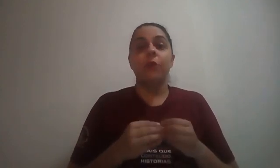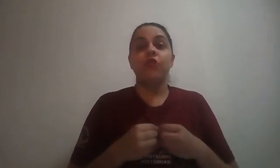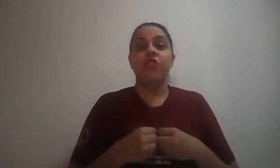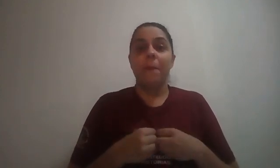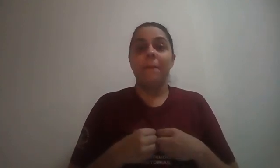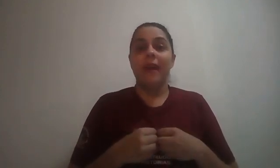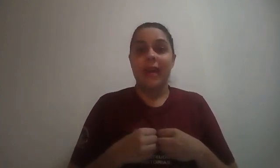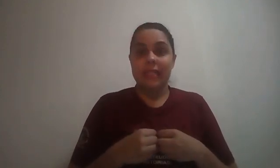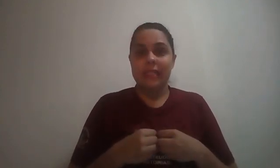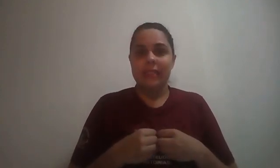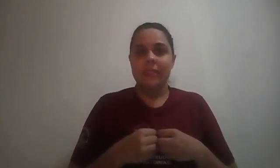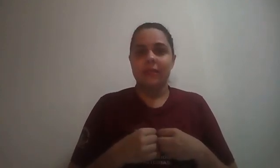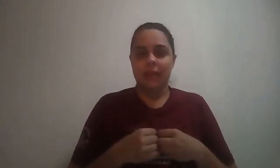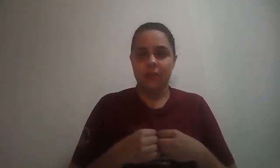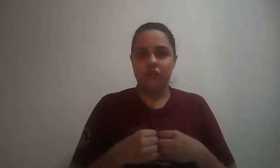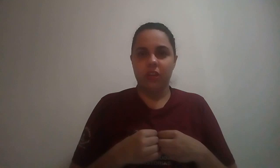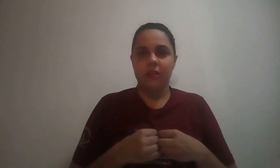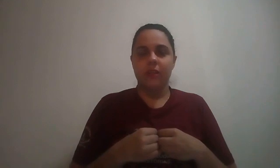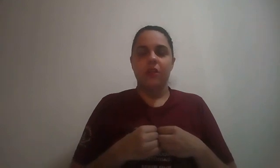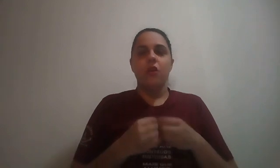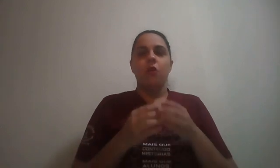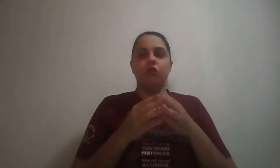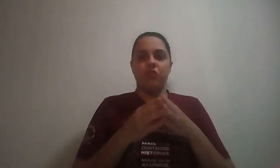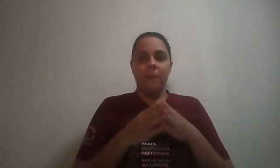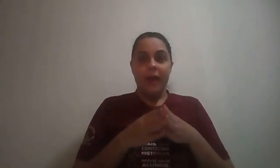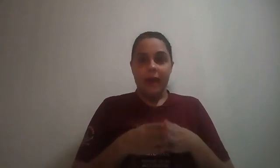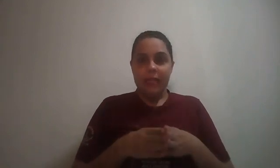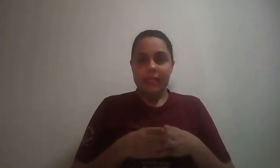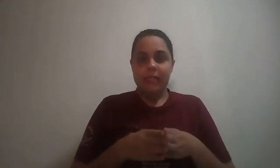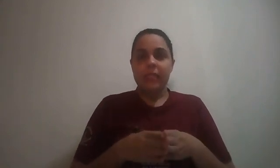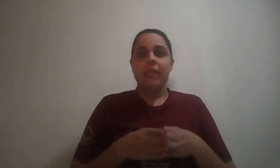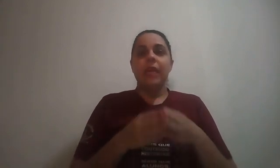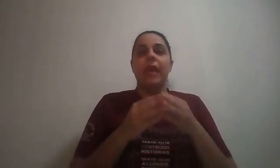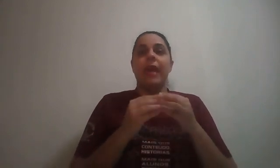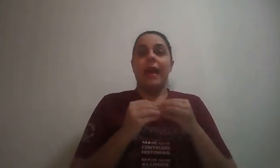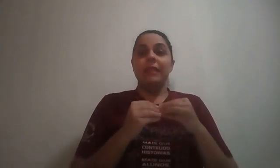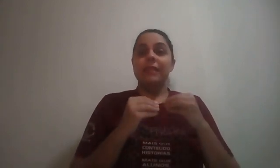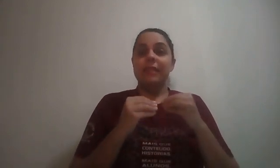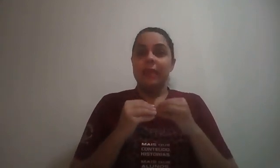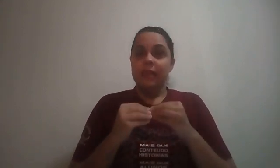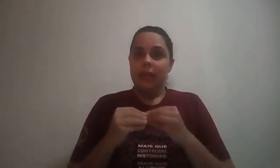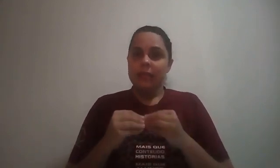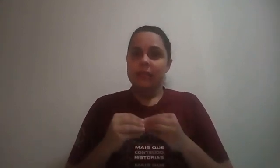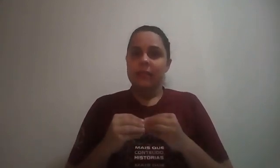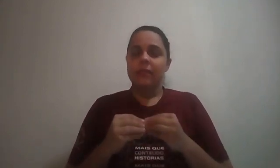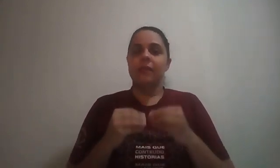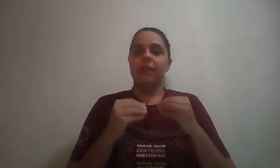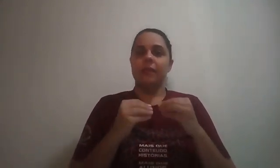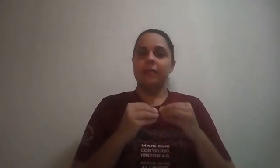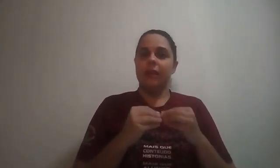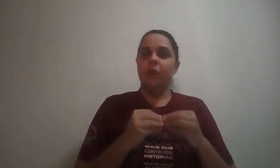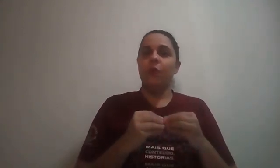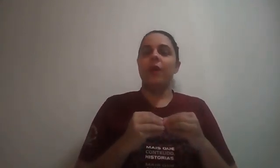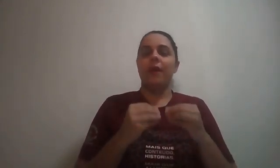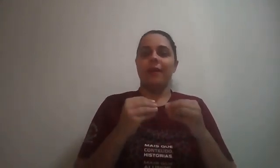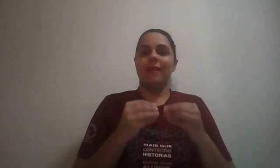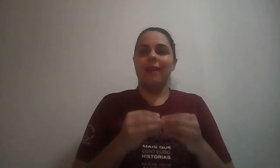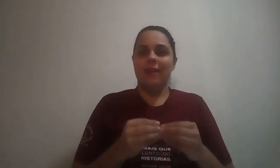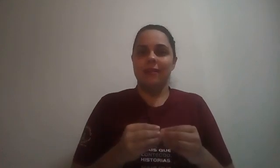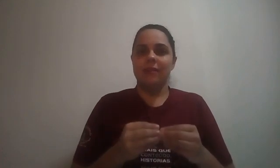é o GPS, certo, gente? O GPS é as siglas que são em inglês,